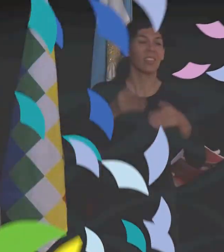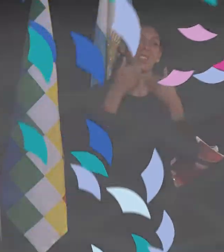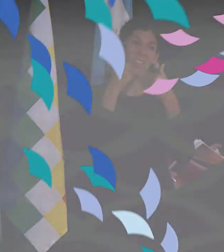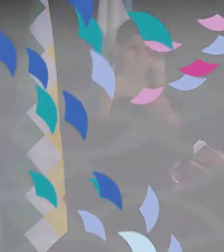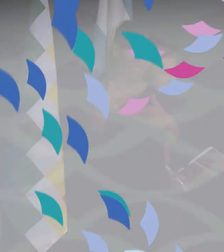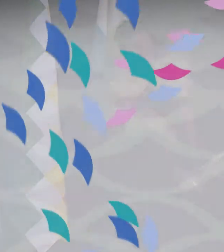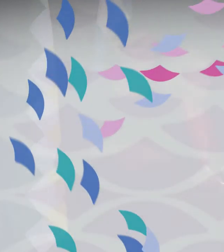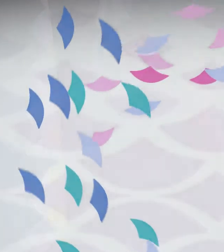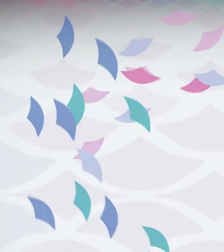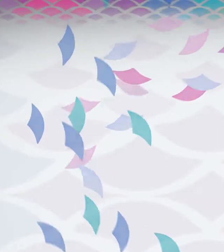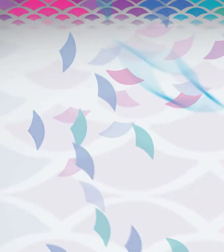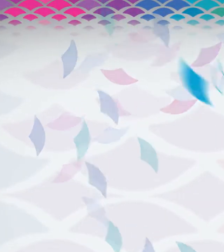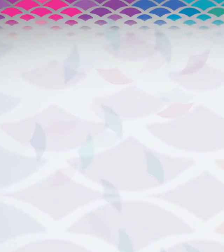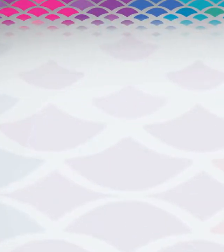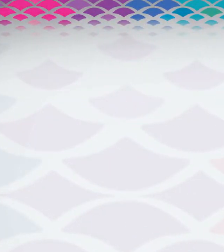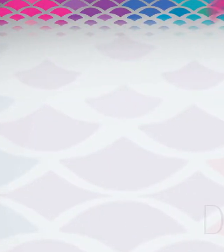escuchando. Gracias.